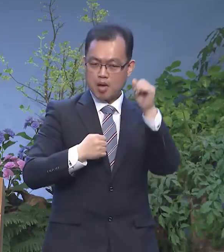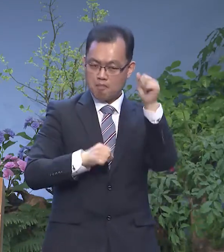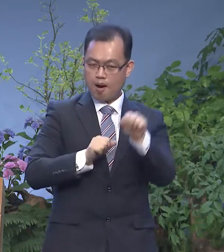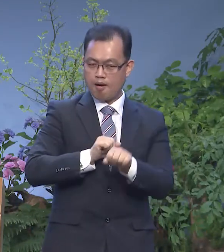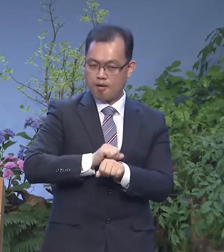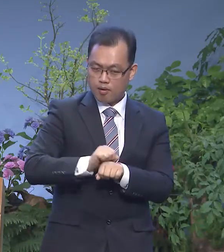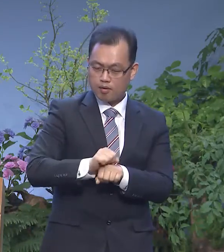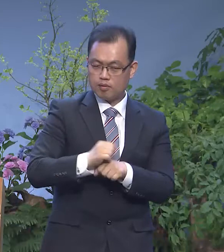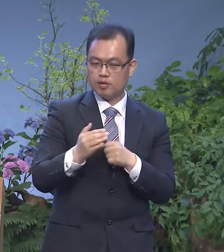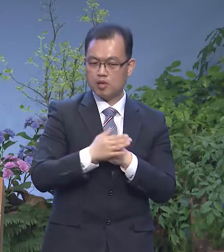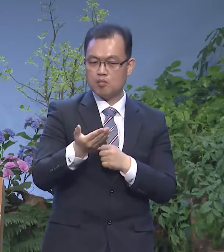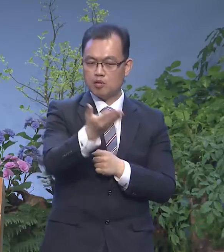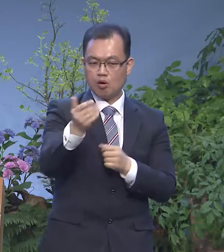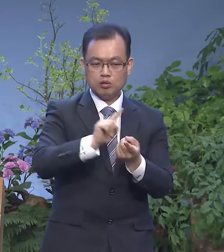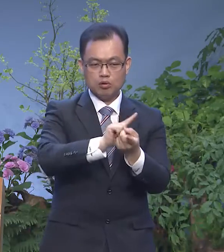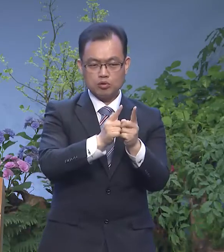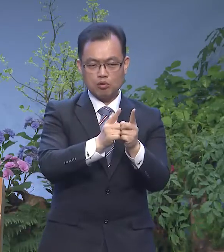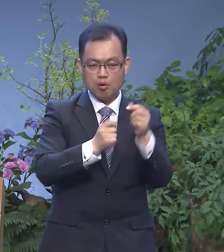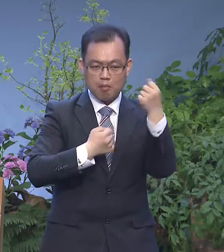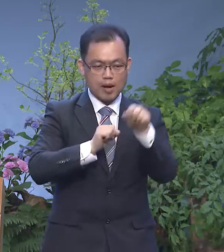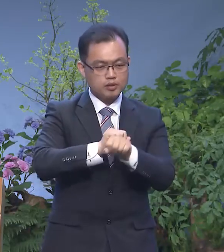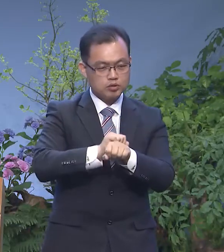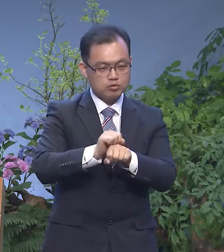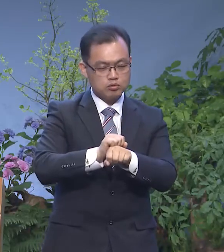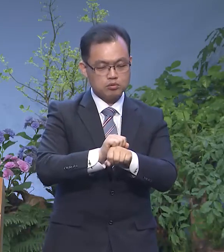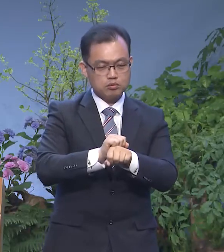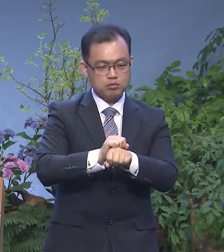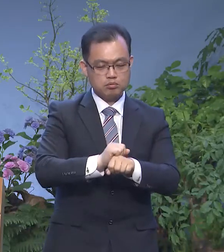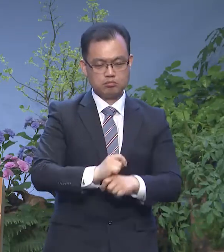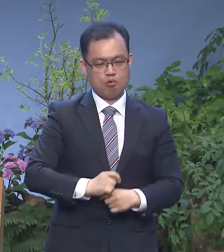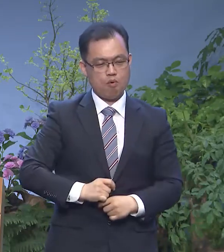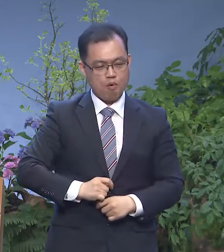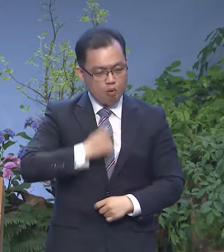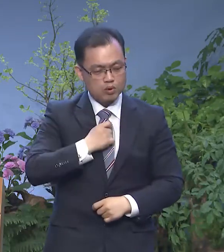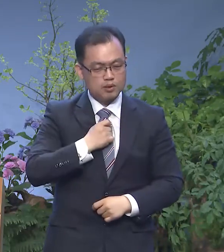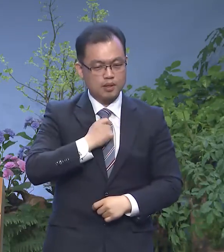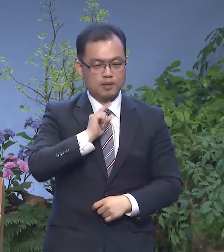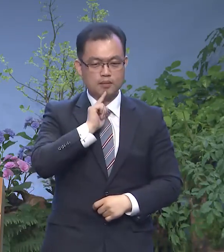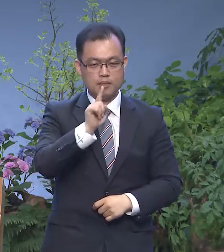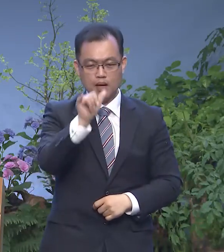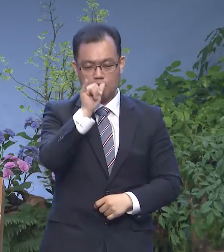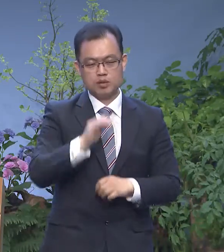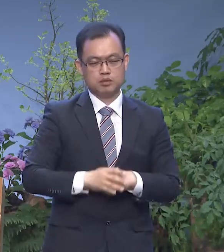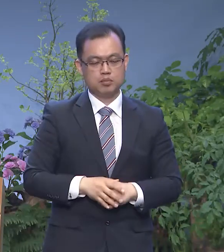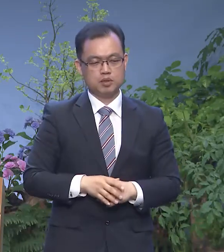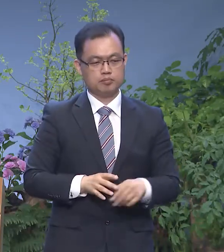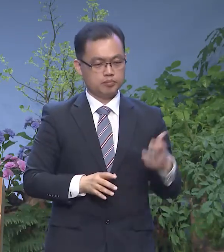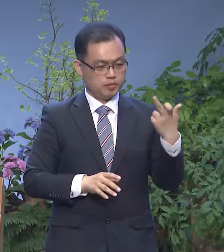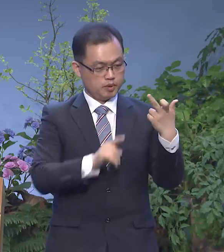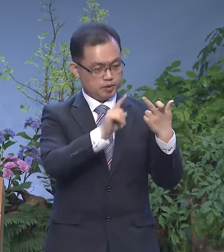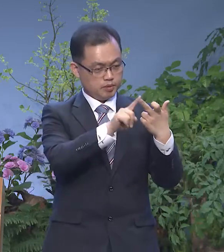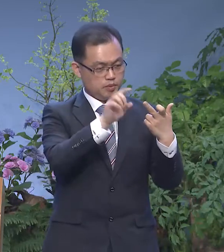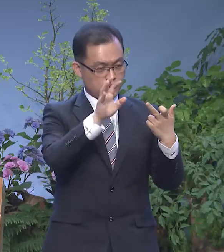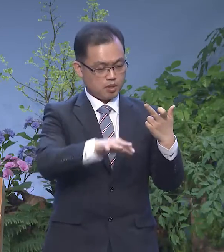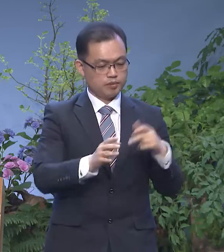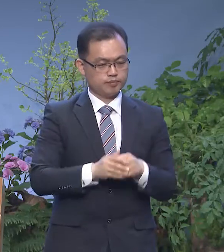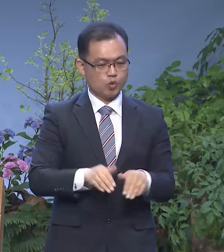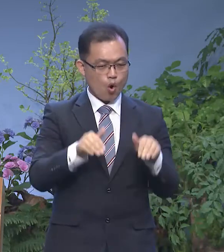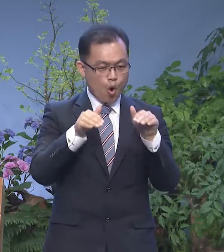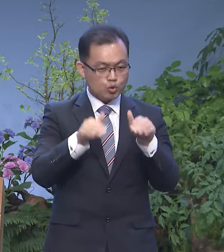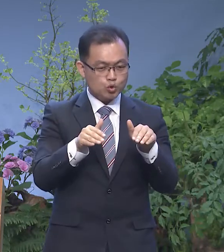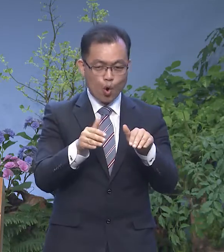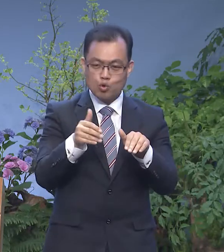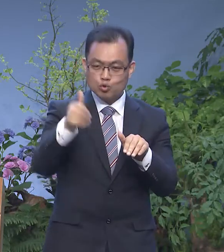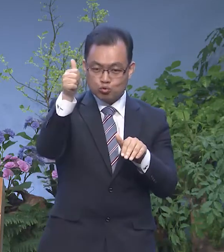씻겼으니 너희도 서로 발을 씻겨주는 것이 옳다라고 말씀하고 있는 것입니다 17절에는 종이 주인보다